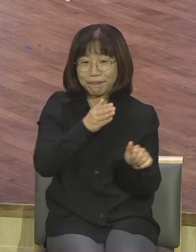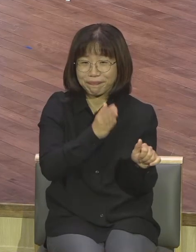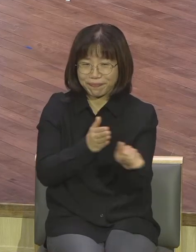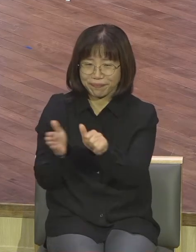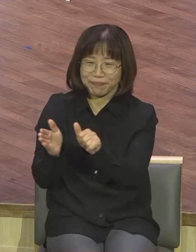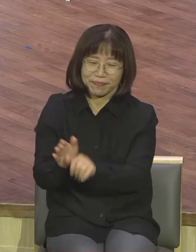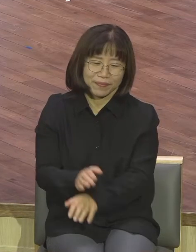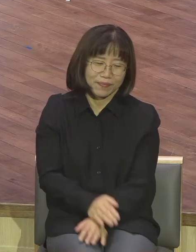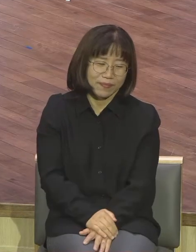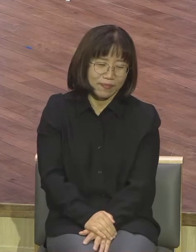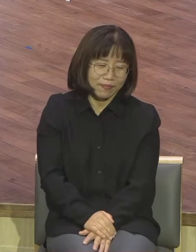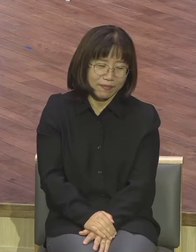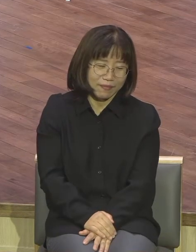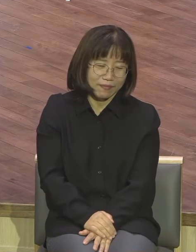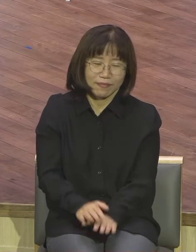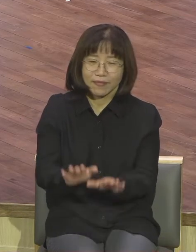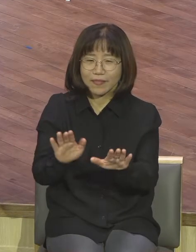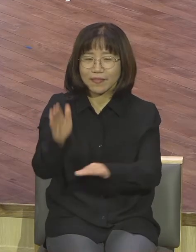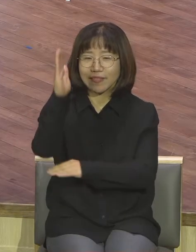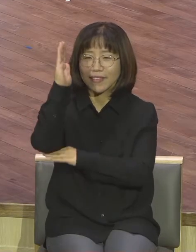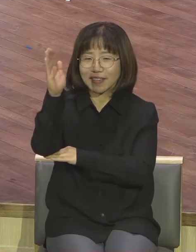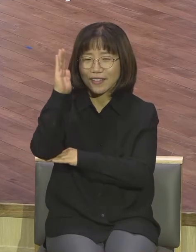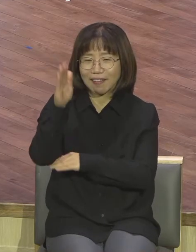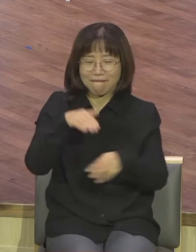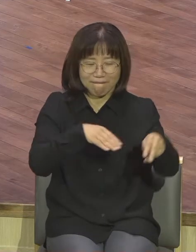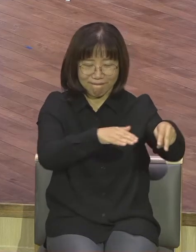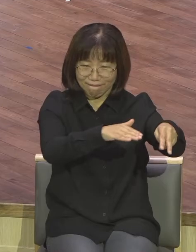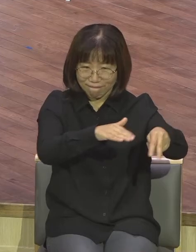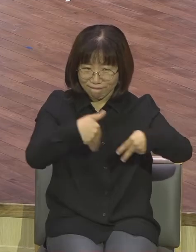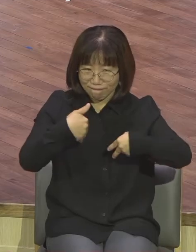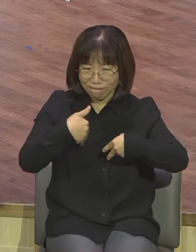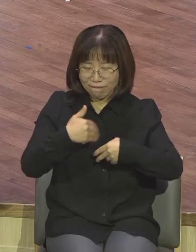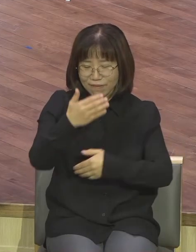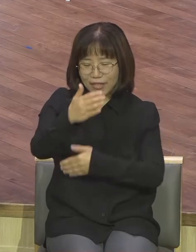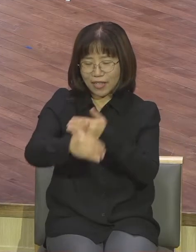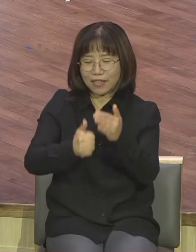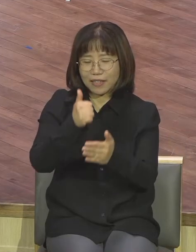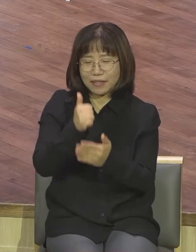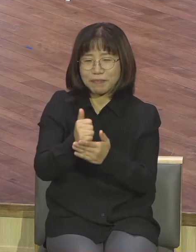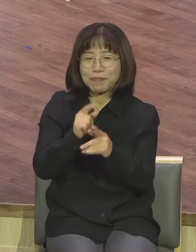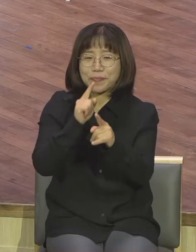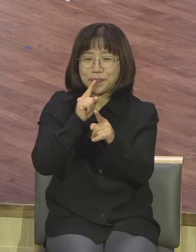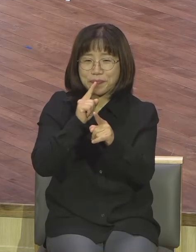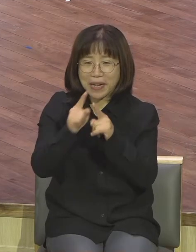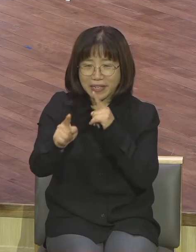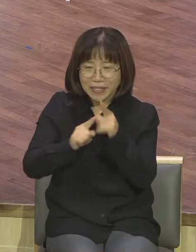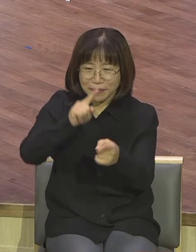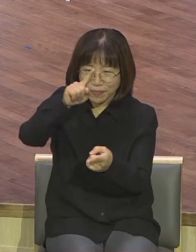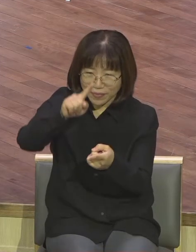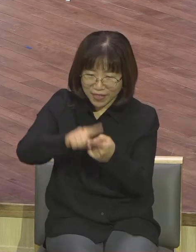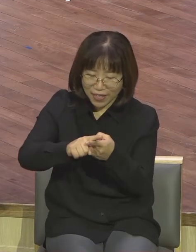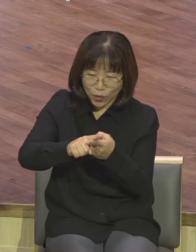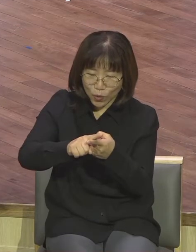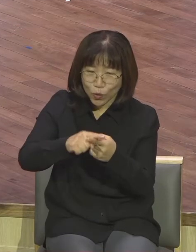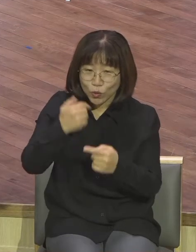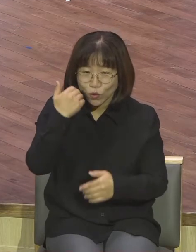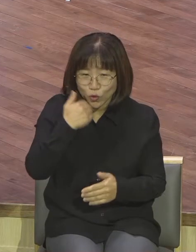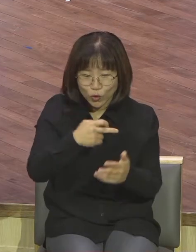오늘 보물에 오면 사무엘은 하나님의 말씀에 따라 다른 아들들도 다 그 앞을